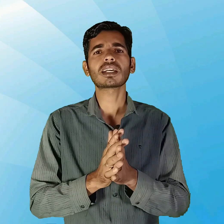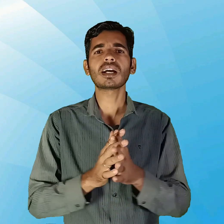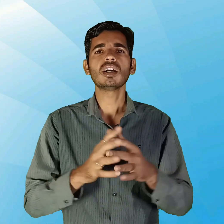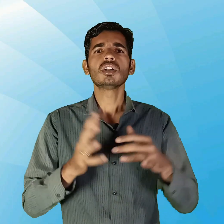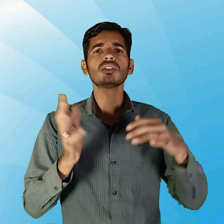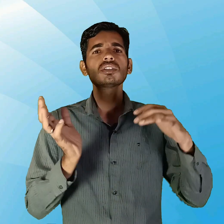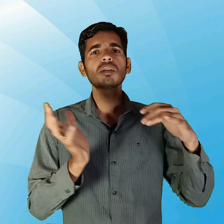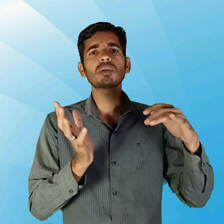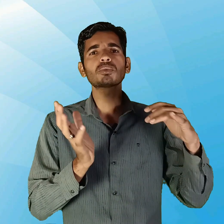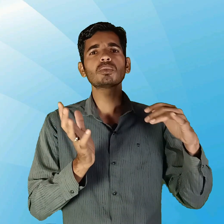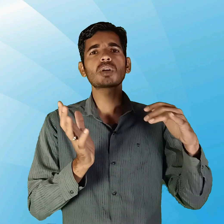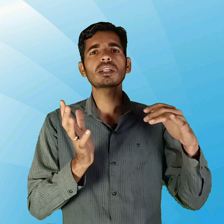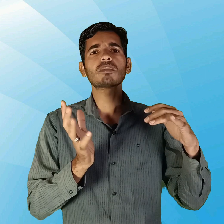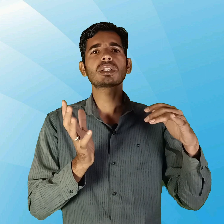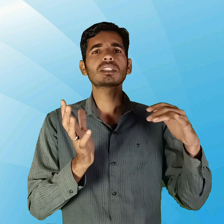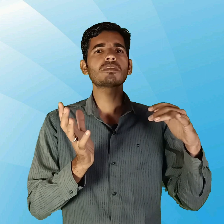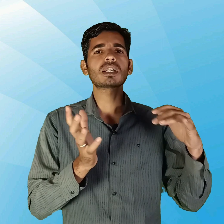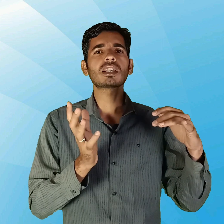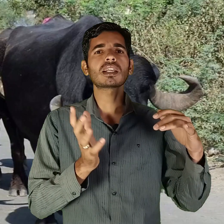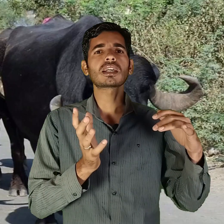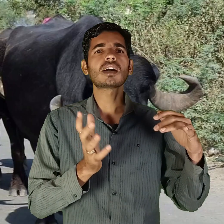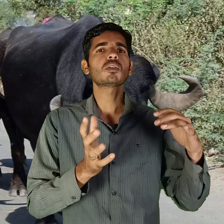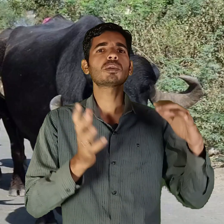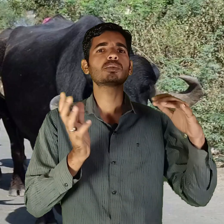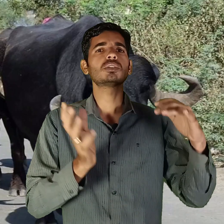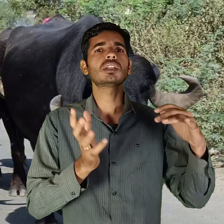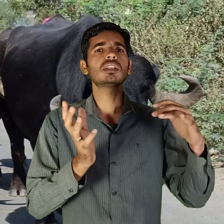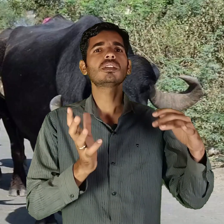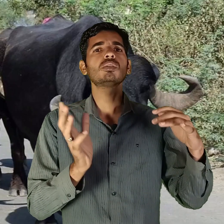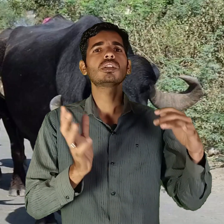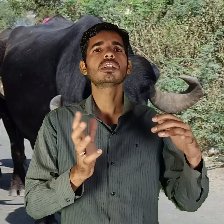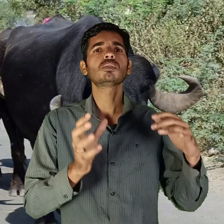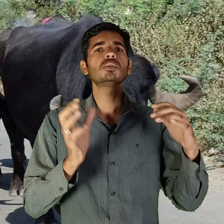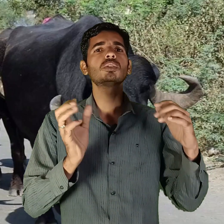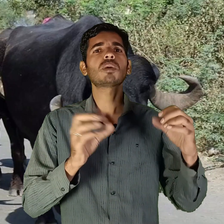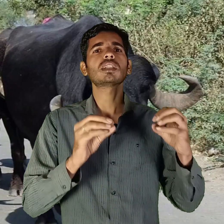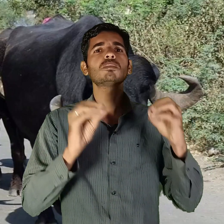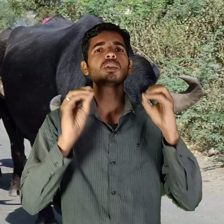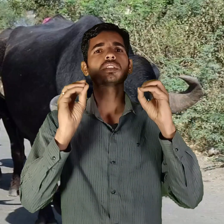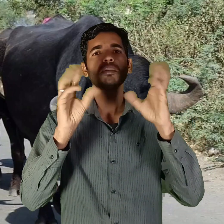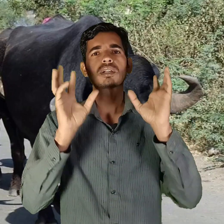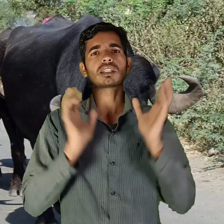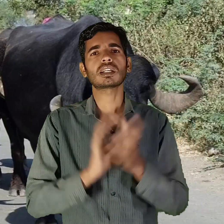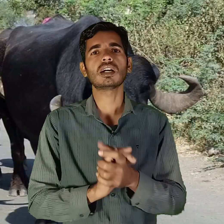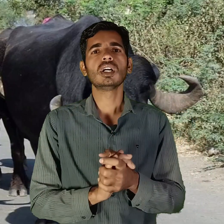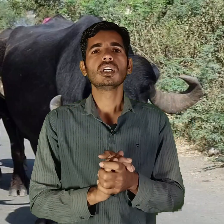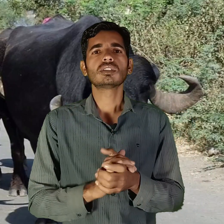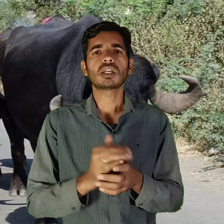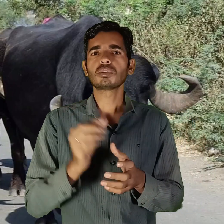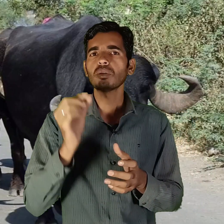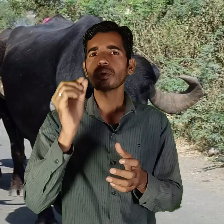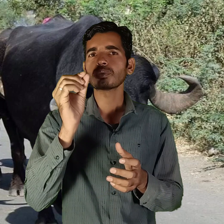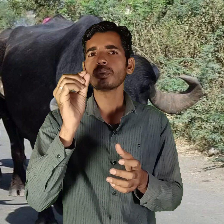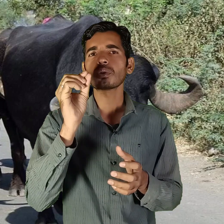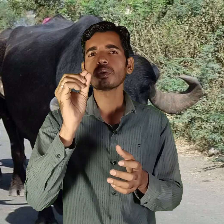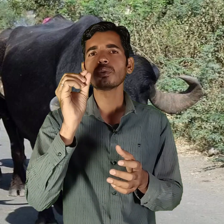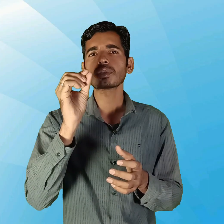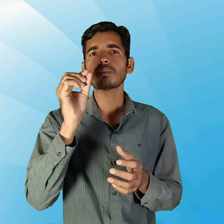जाएगा जिससे पसू का temperature बढ़ने लगेगा और पसू दिरे दिरे दिरे दिरे दूद उत्पादन भहुत कम कर देगा सातियों पसू को लू से